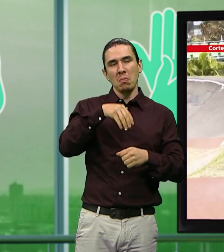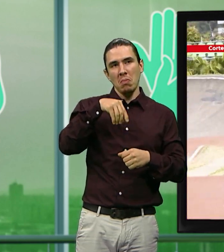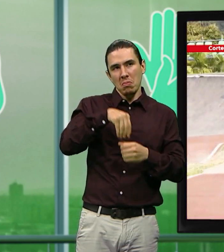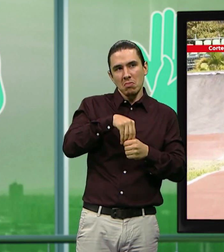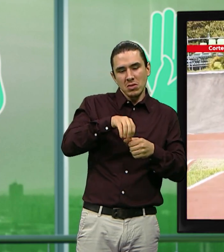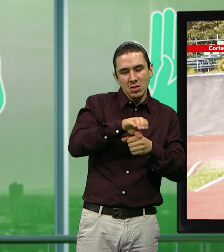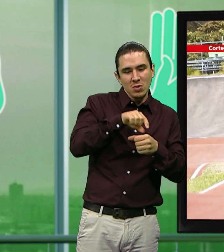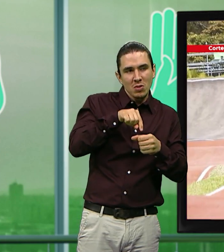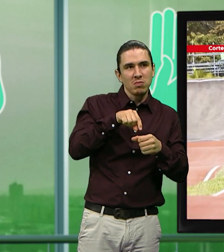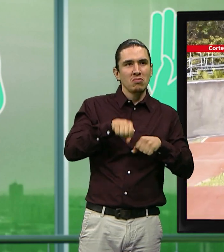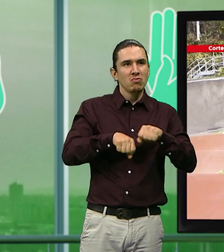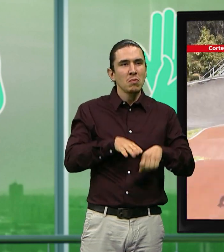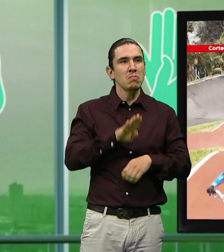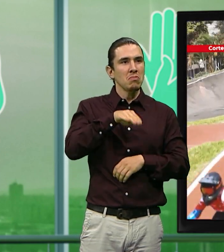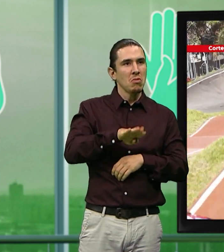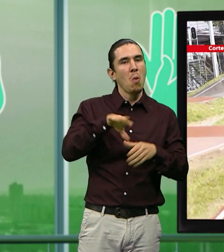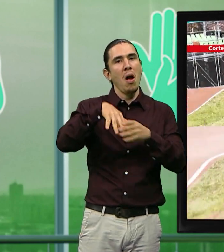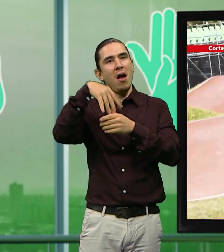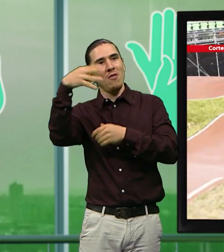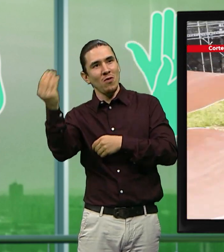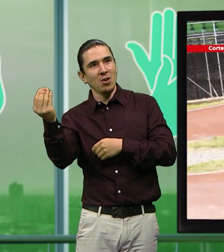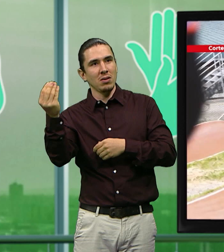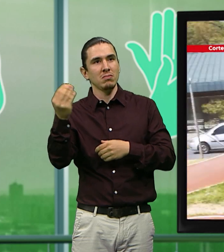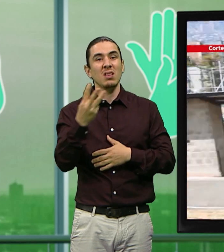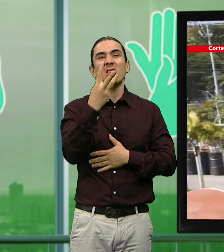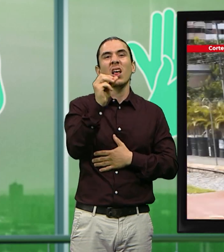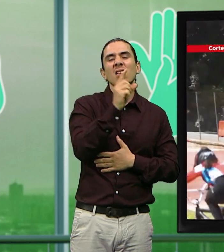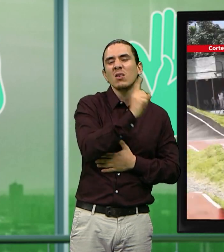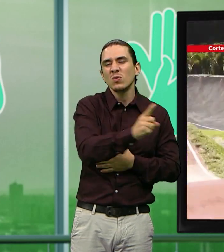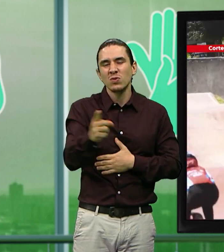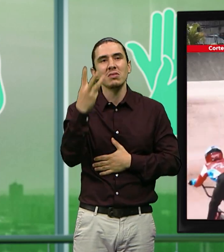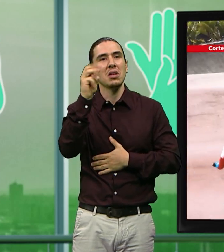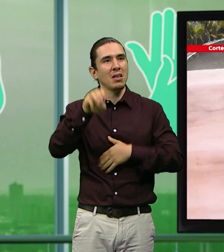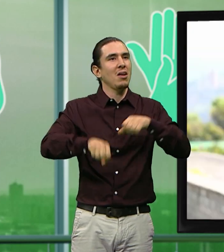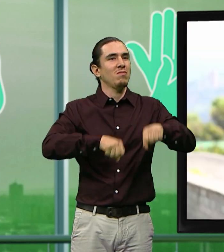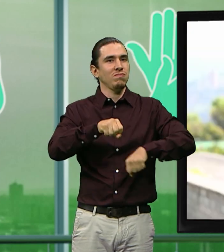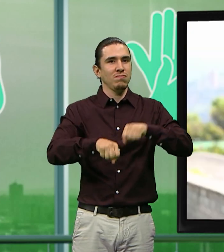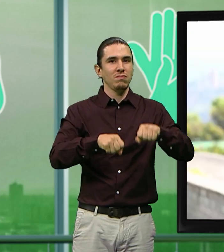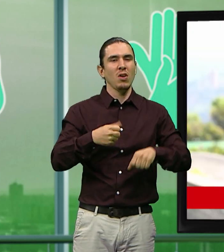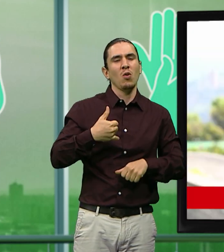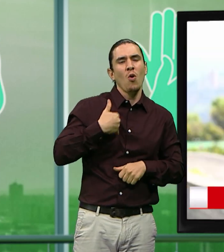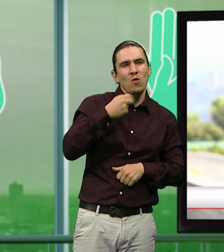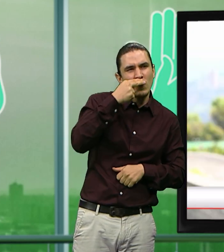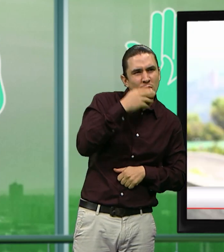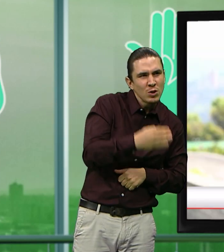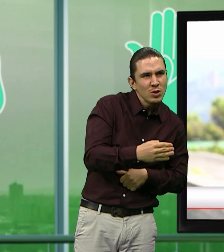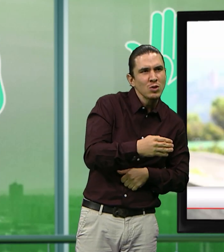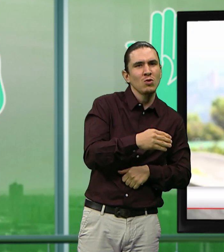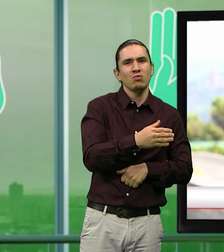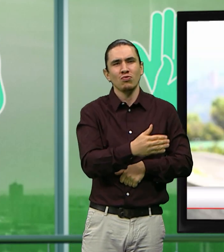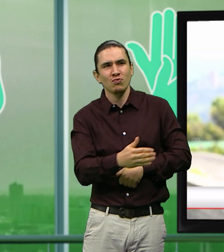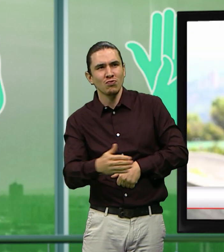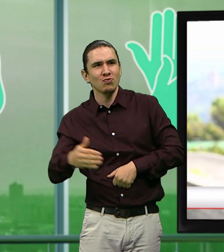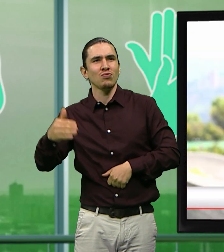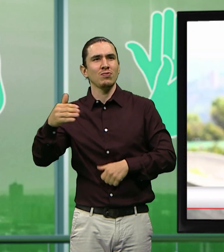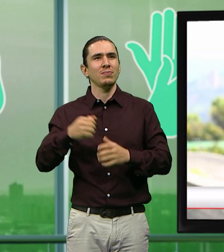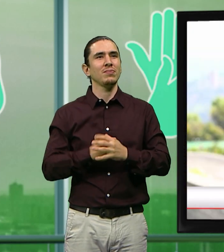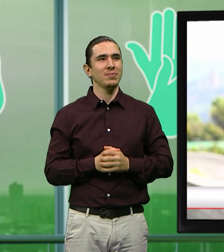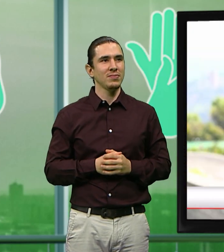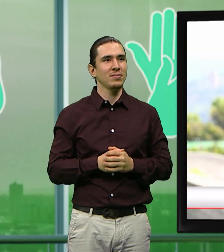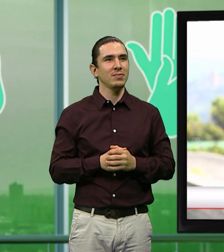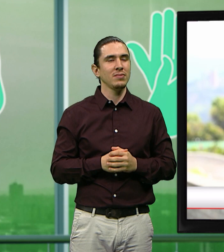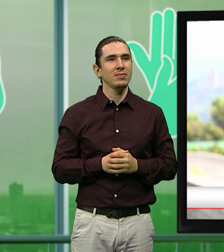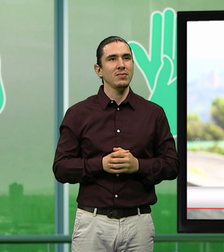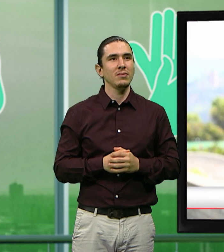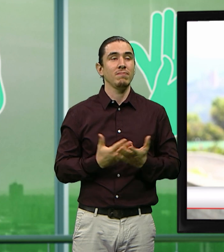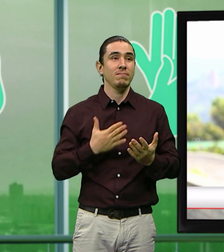de 30 biciclosistas entre los 8 y 18 años. Desde que me metí a biciclos, cada momento sobre